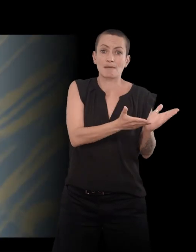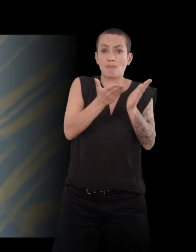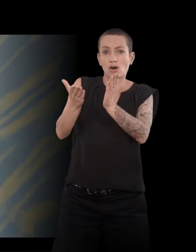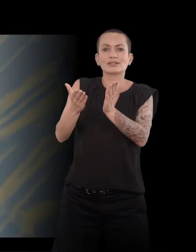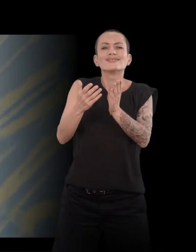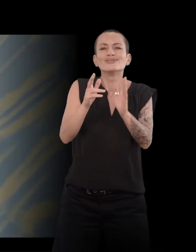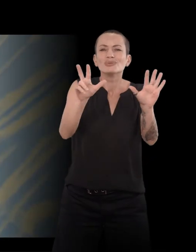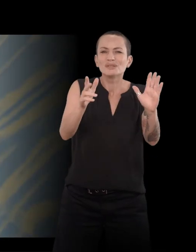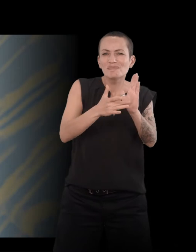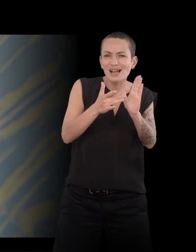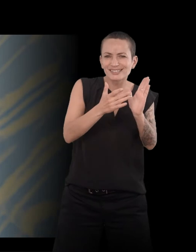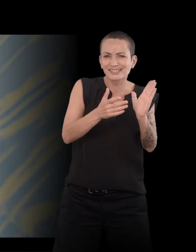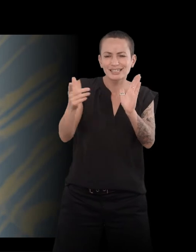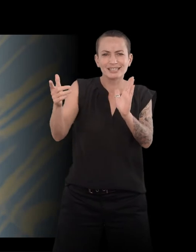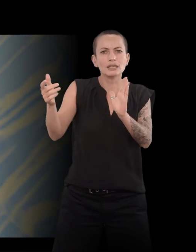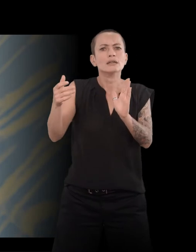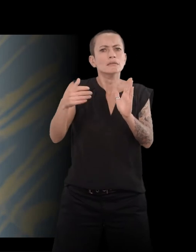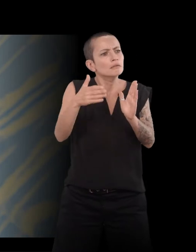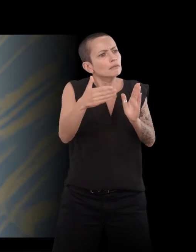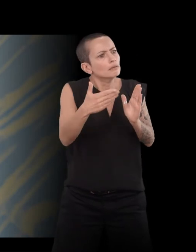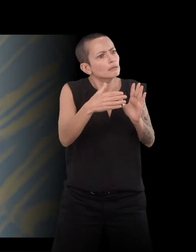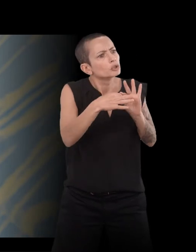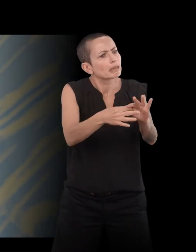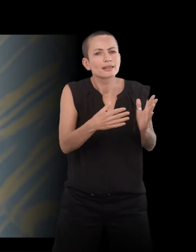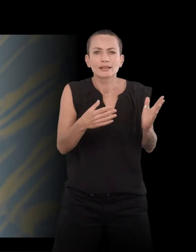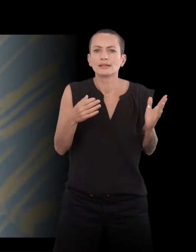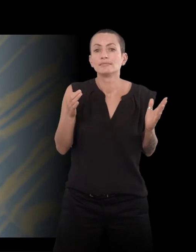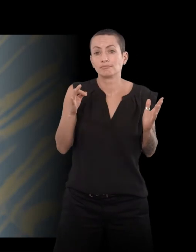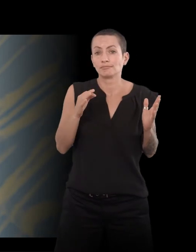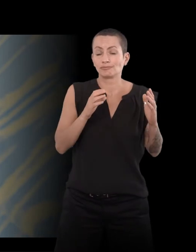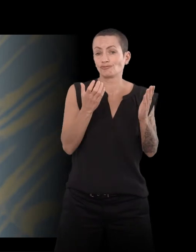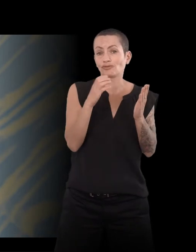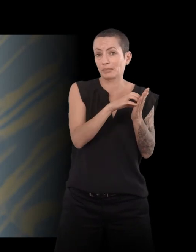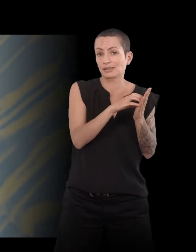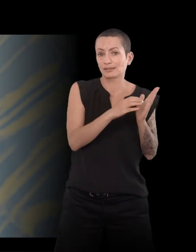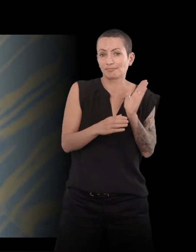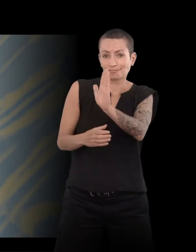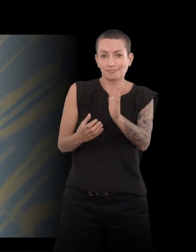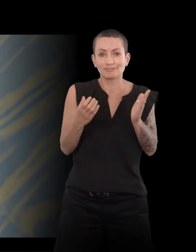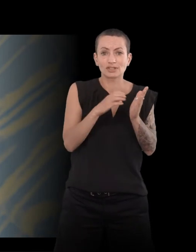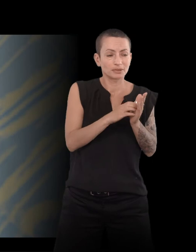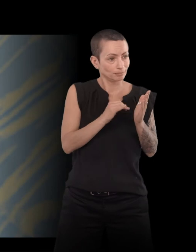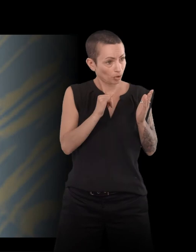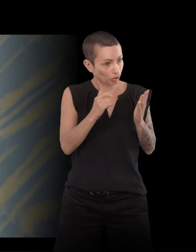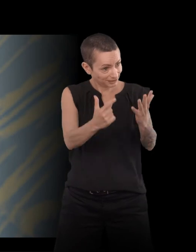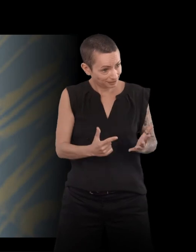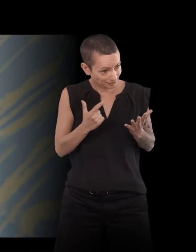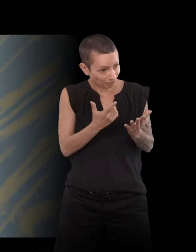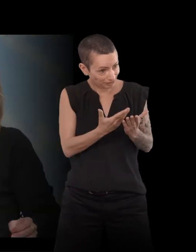suite. – chapitre par chapitre. – Voilà, pendant sept ans, si j'ai bien compris. – Oui, pratiquement, oui. – Et il